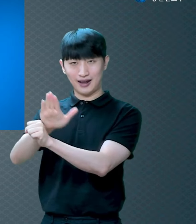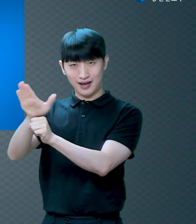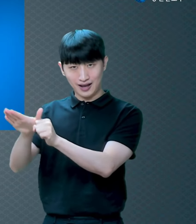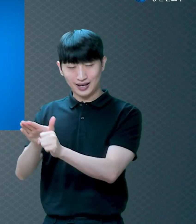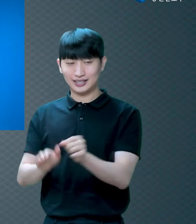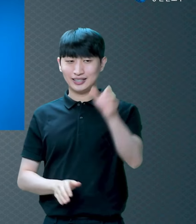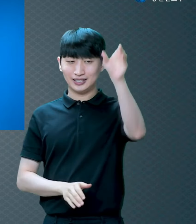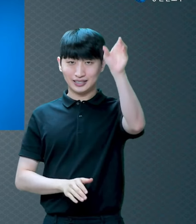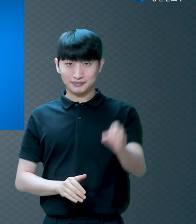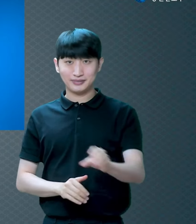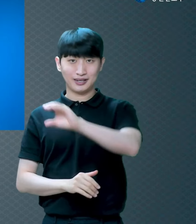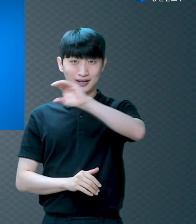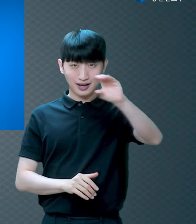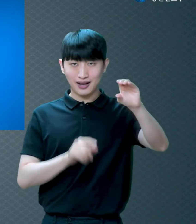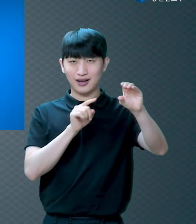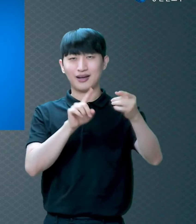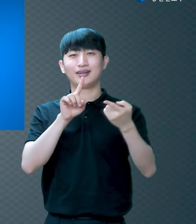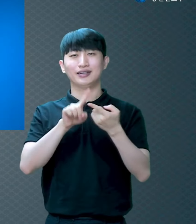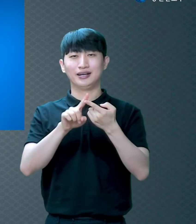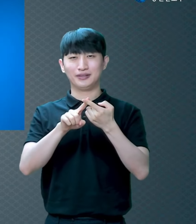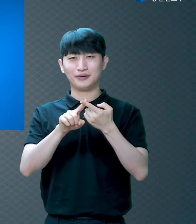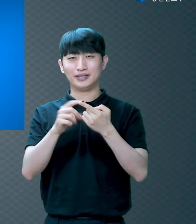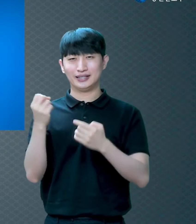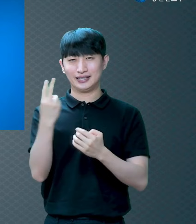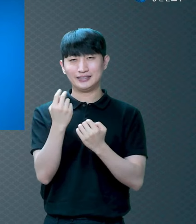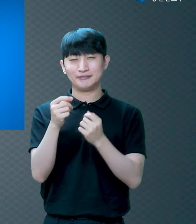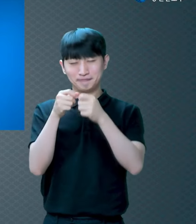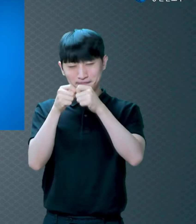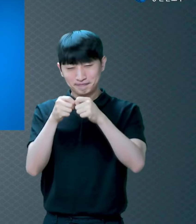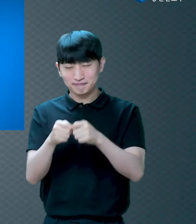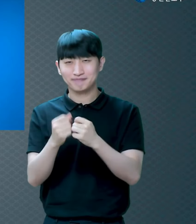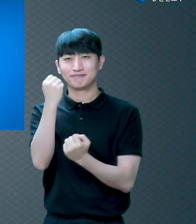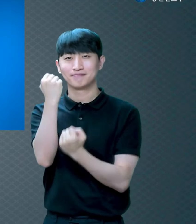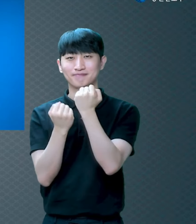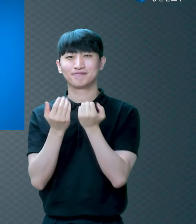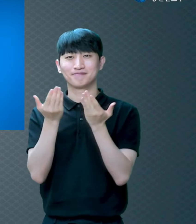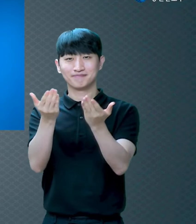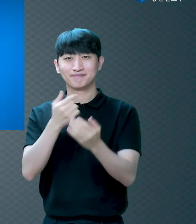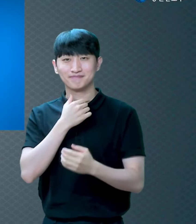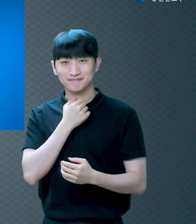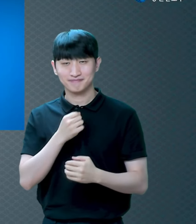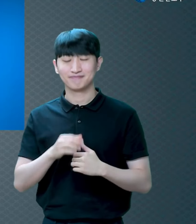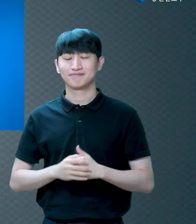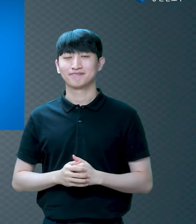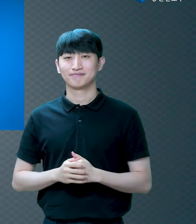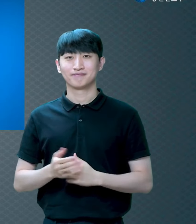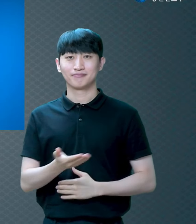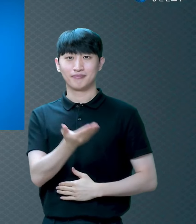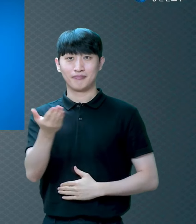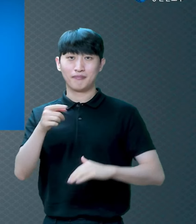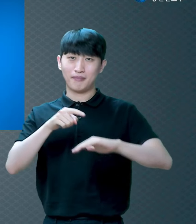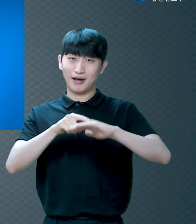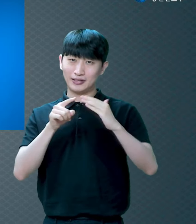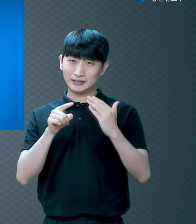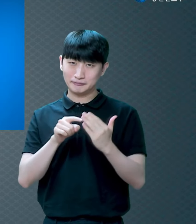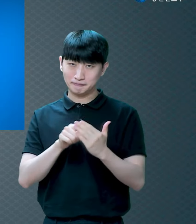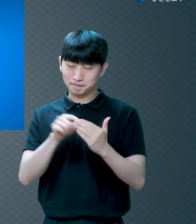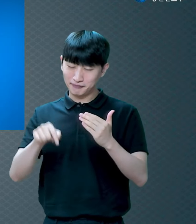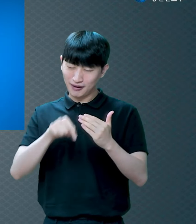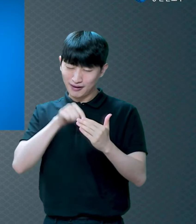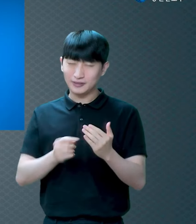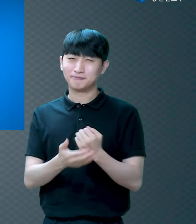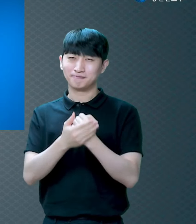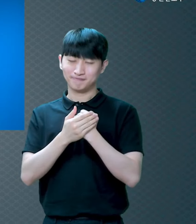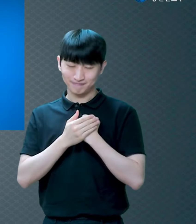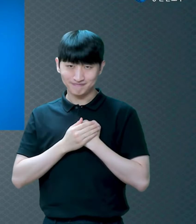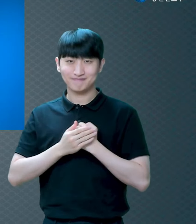다시 한번 말씀을 좀 드리려고 합니다 마음속에 귀하게 담으면 좋겠어요